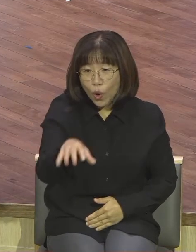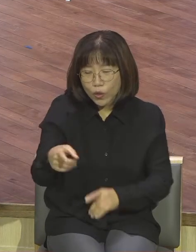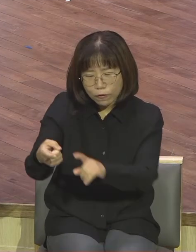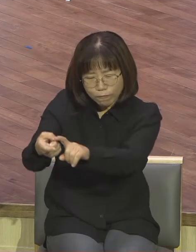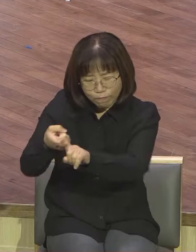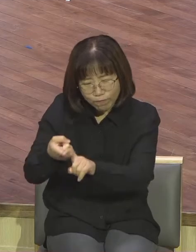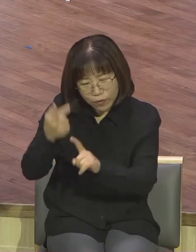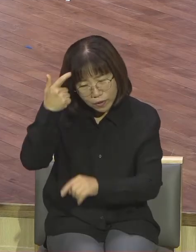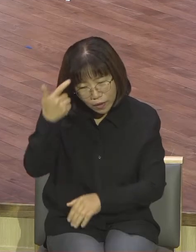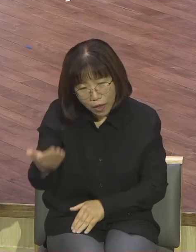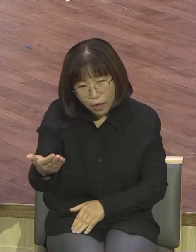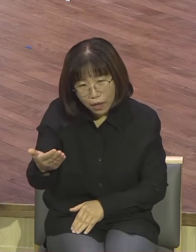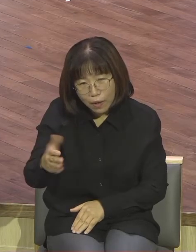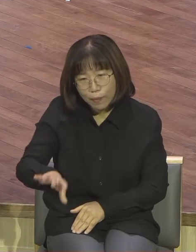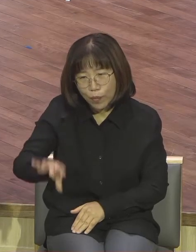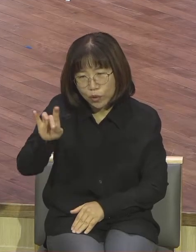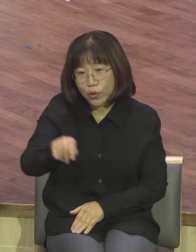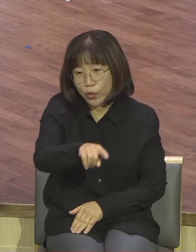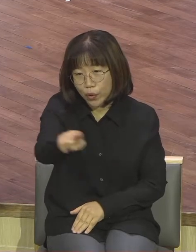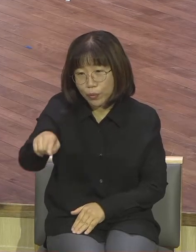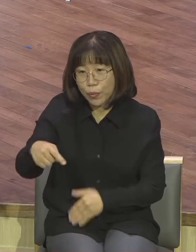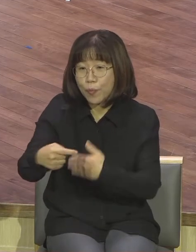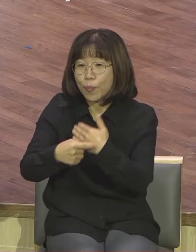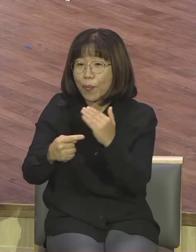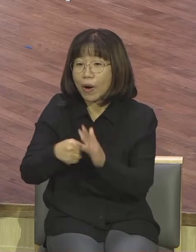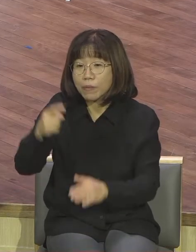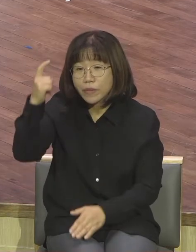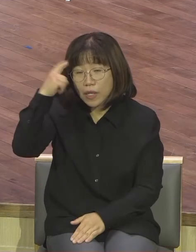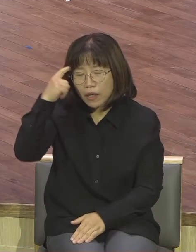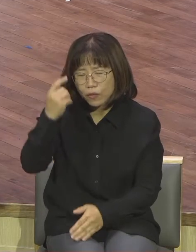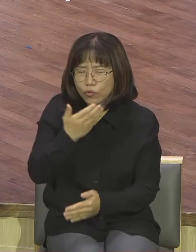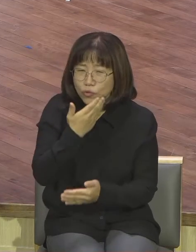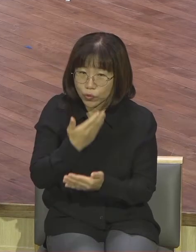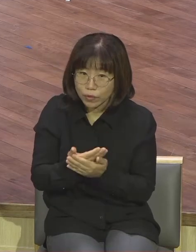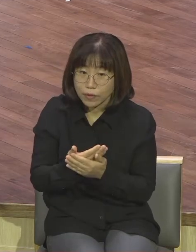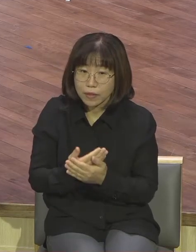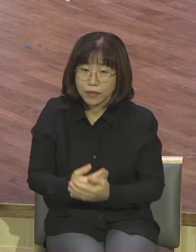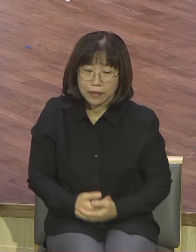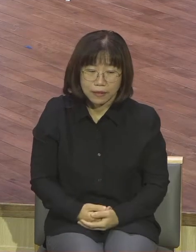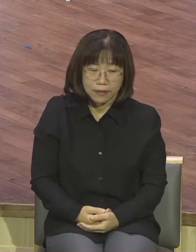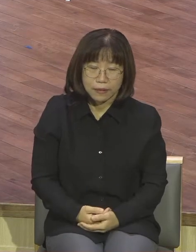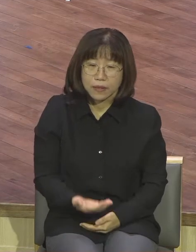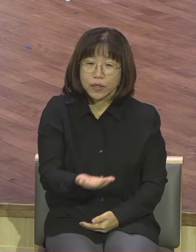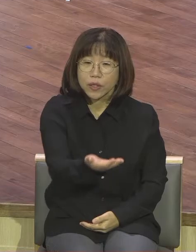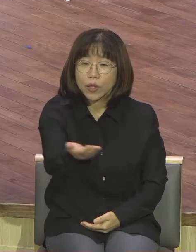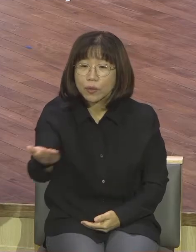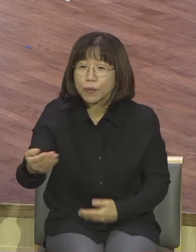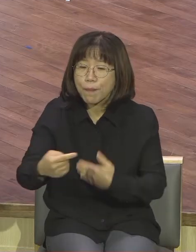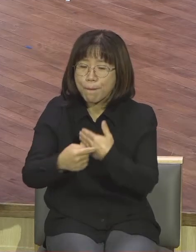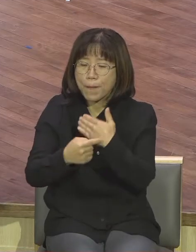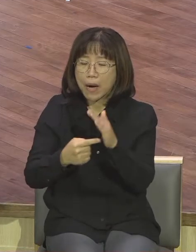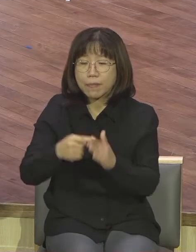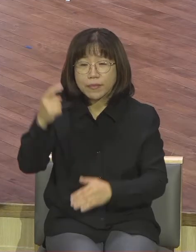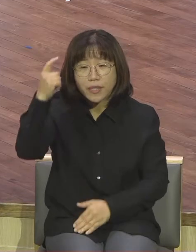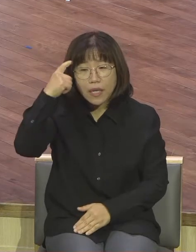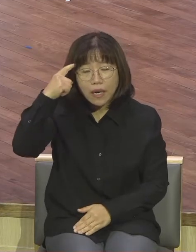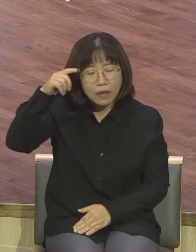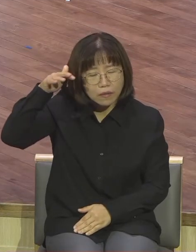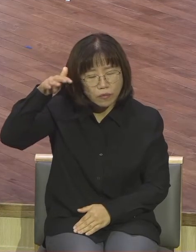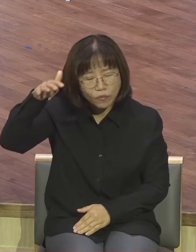보십니다 마음과 생각 그거 다잖아요 마음과 생각이 어디 있냐 너 지금 예배를 드리고 있는 여러분 지금 생각